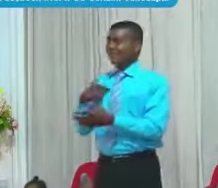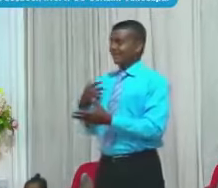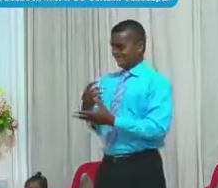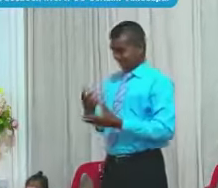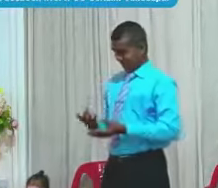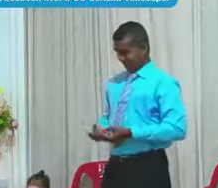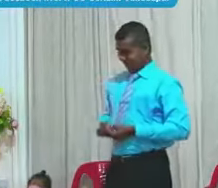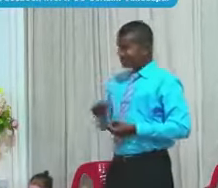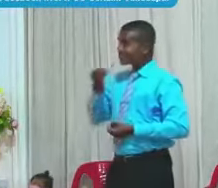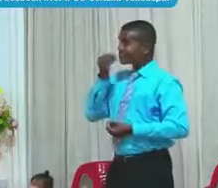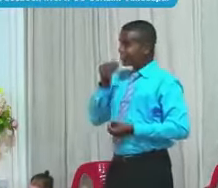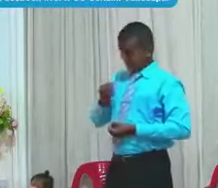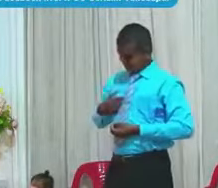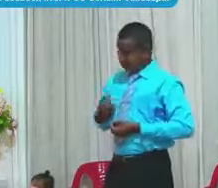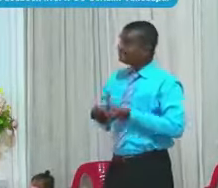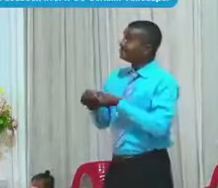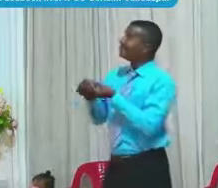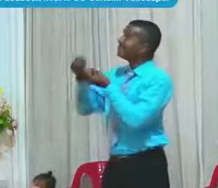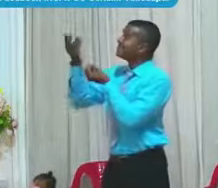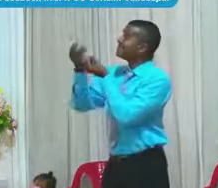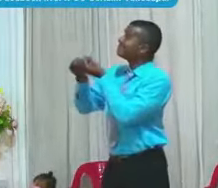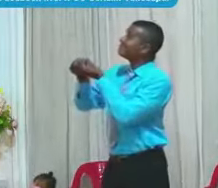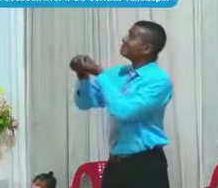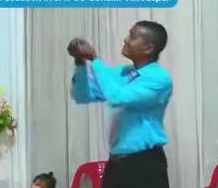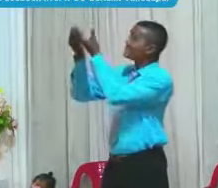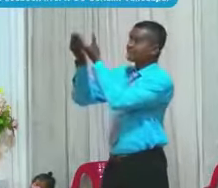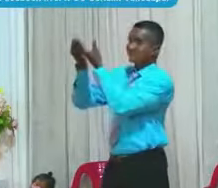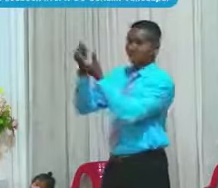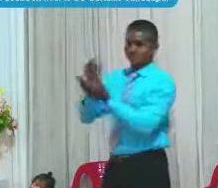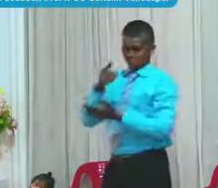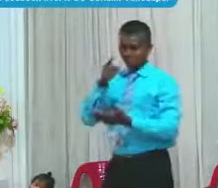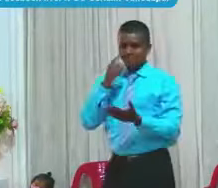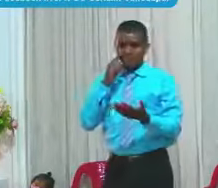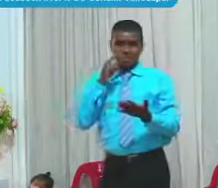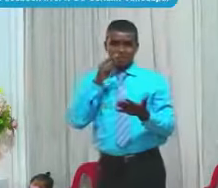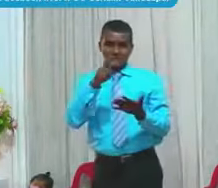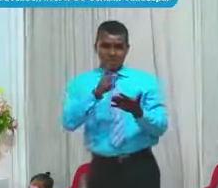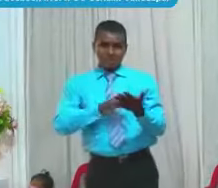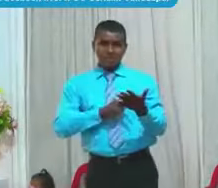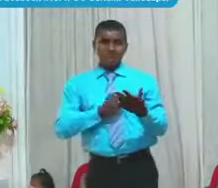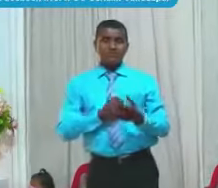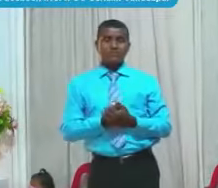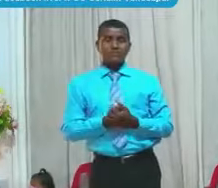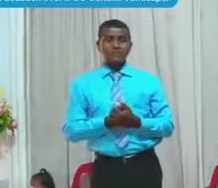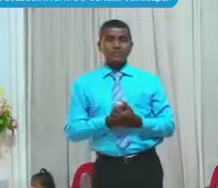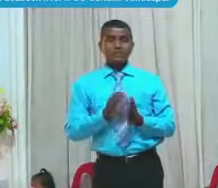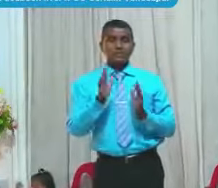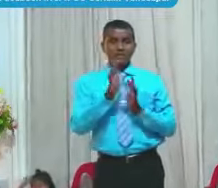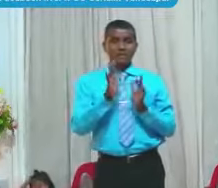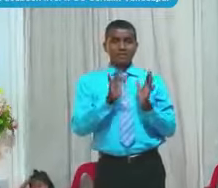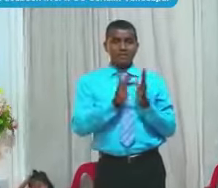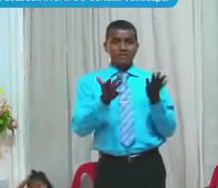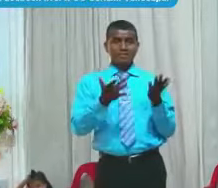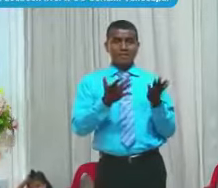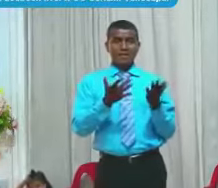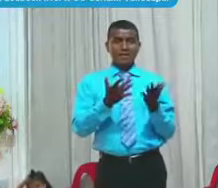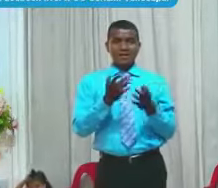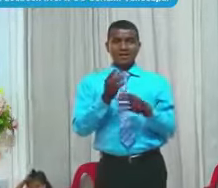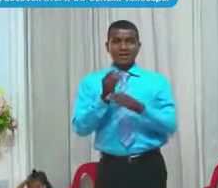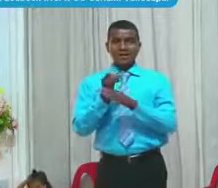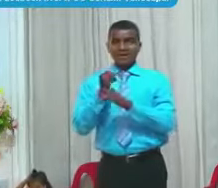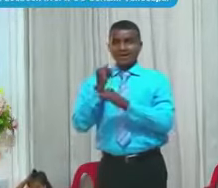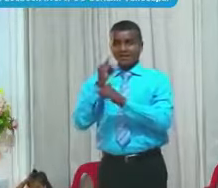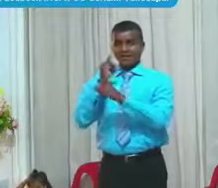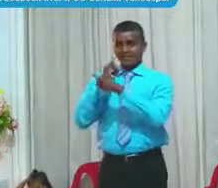Diario ¿No han leído Ustedes? Bueno Los que han leído La Biblia Católica Yo también La he leído